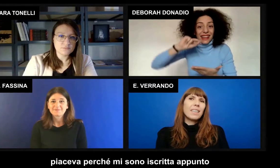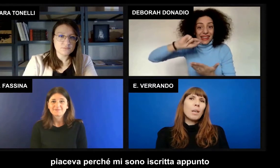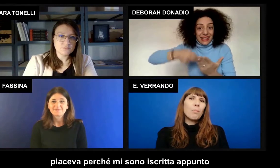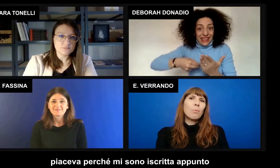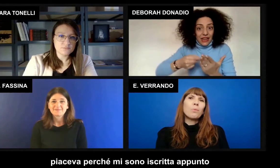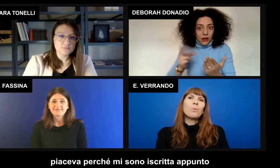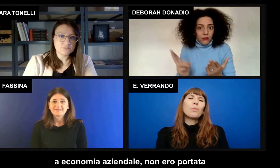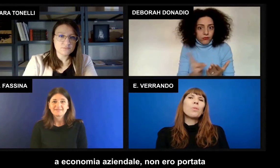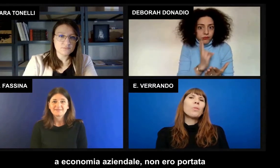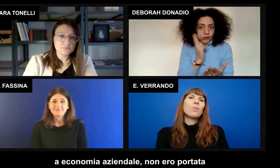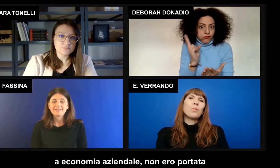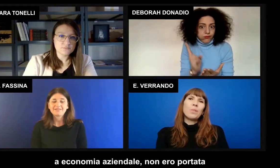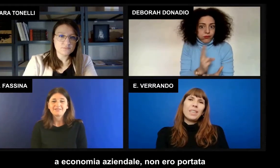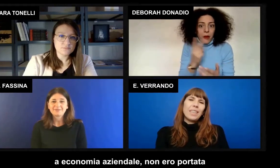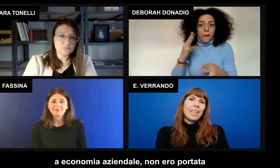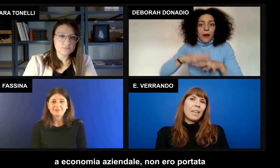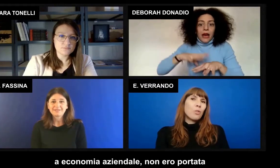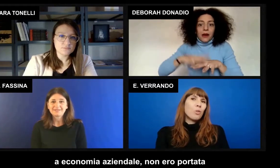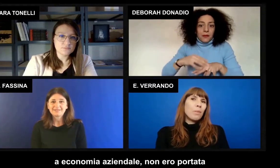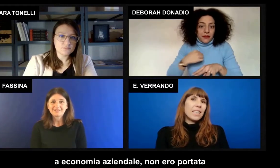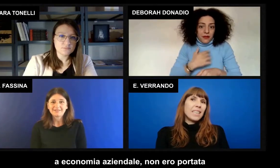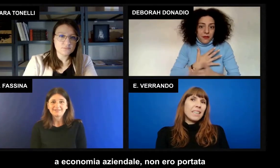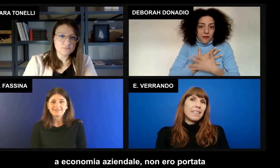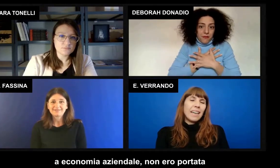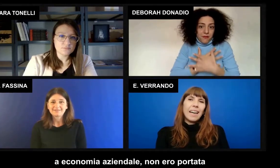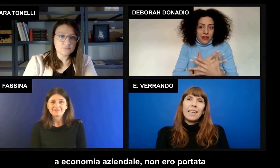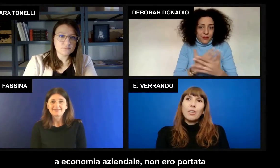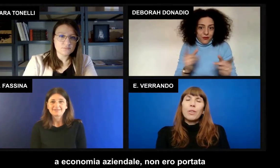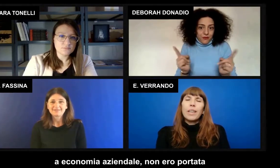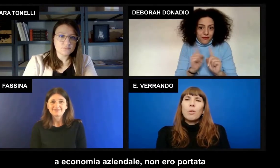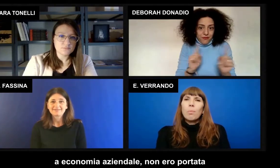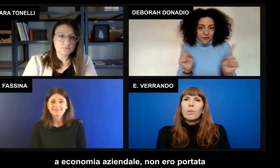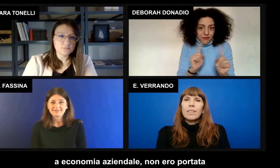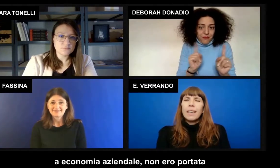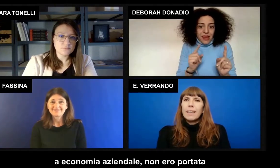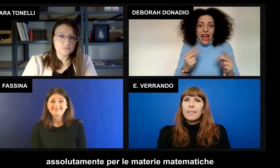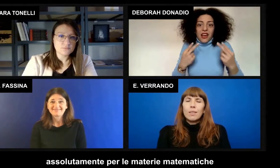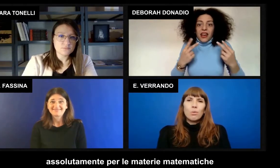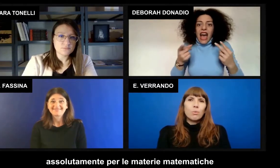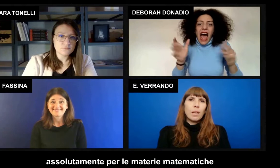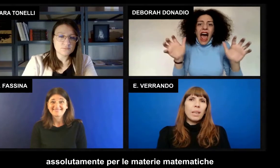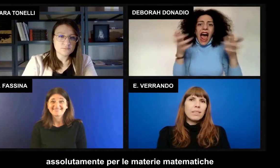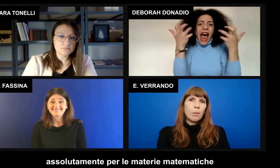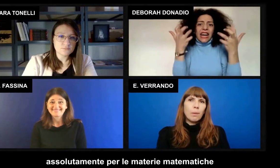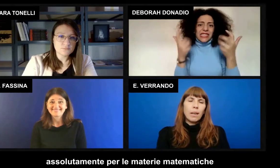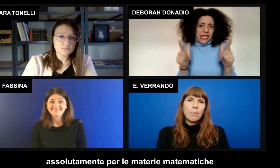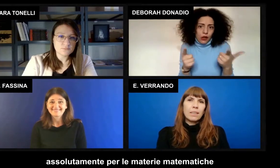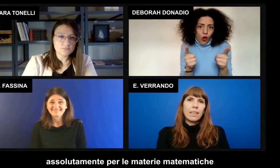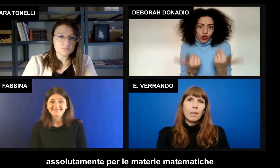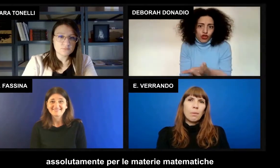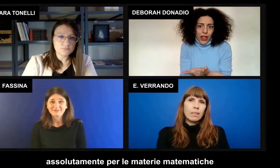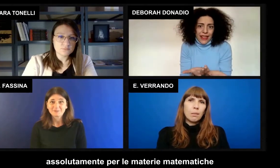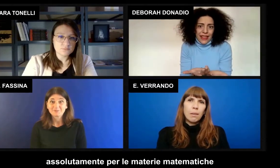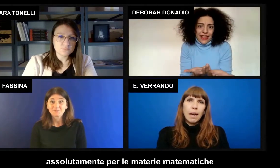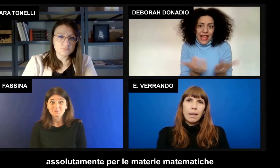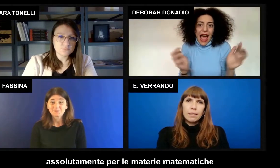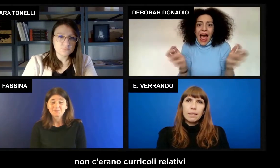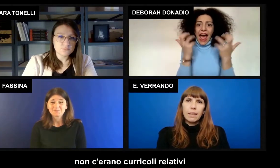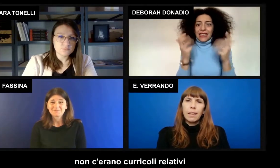iscritta appunto a economia aziendale, non ero portata assolutamente per le materie